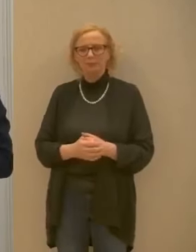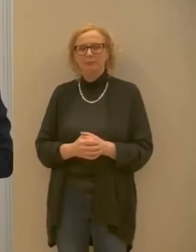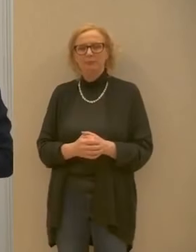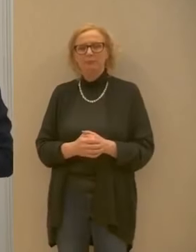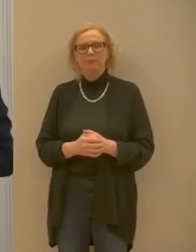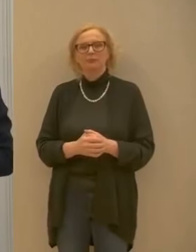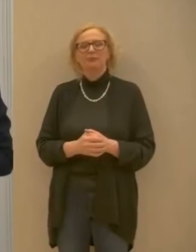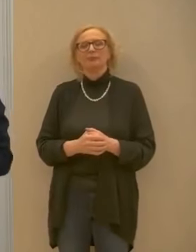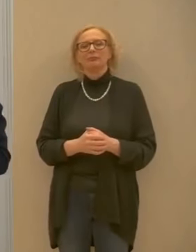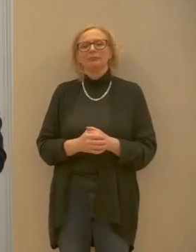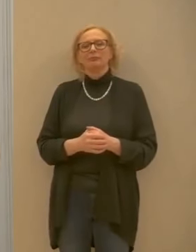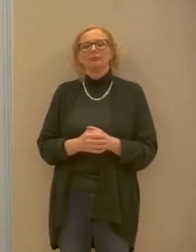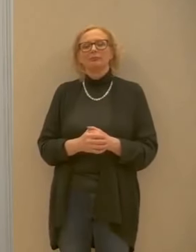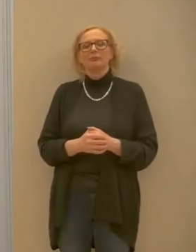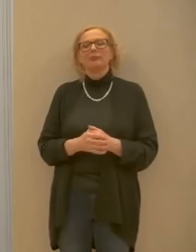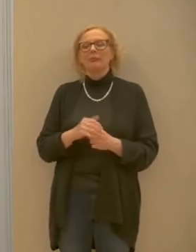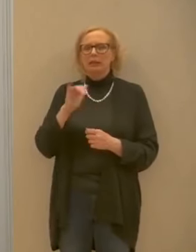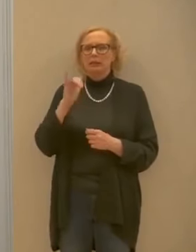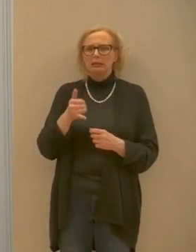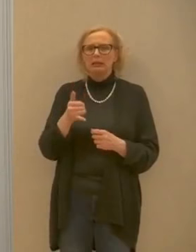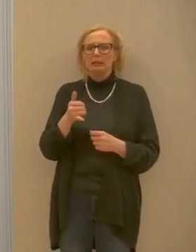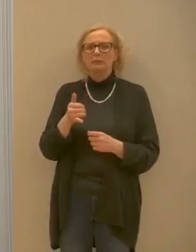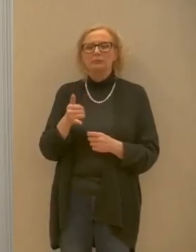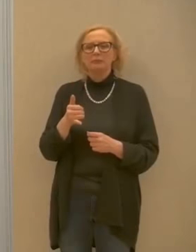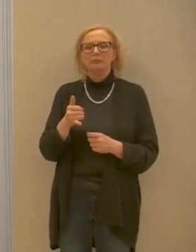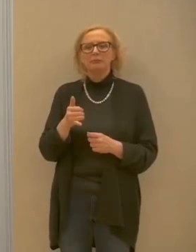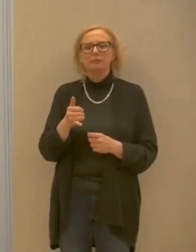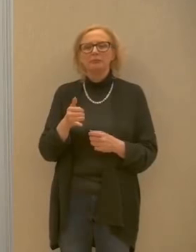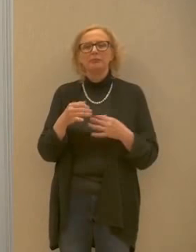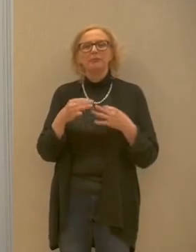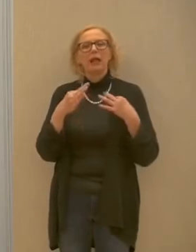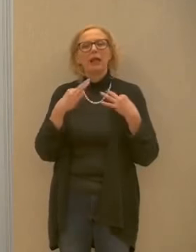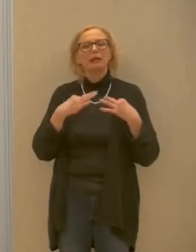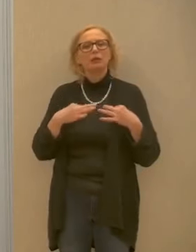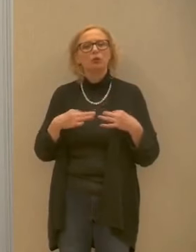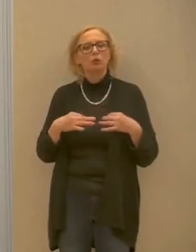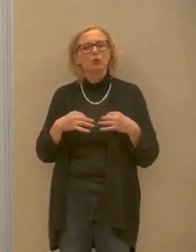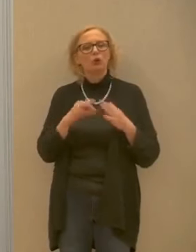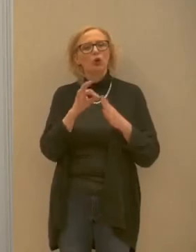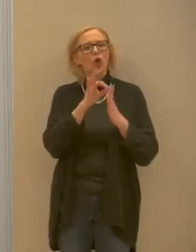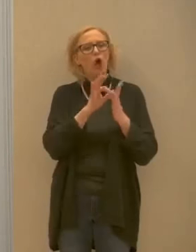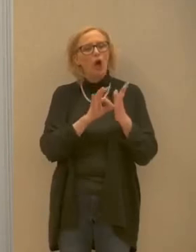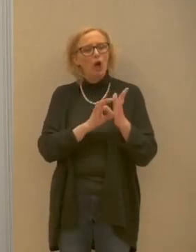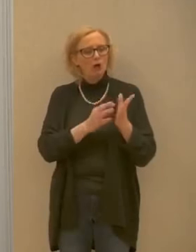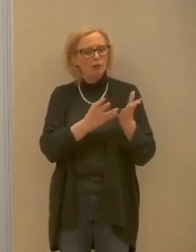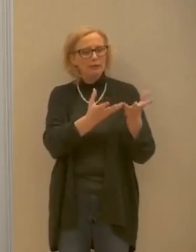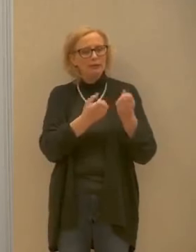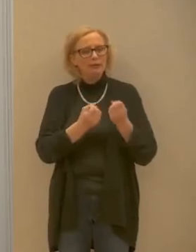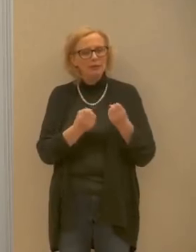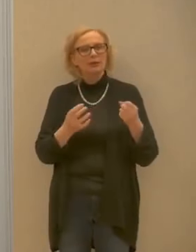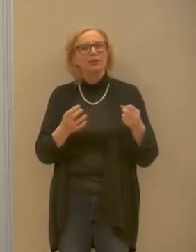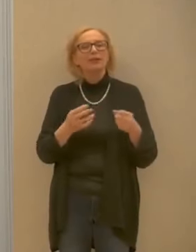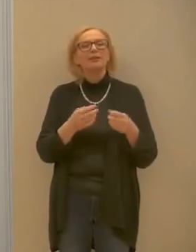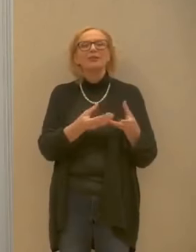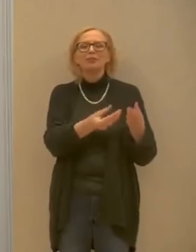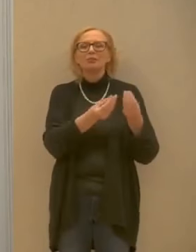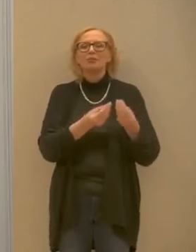si l'istituto ha recepito delle norme che vengono direttamente dall'organizzazione mondiale della sanità